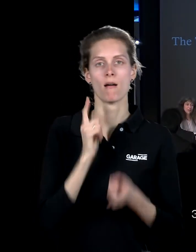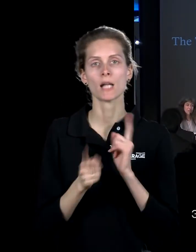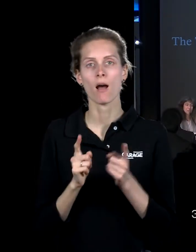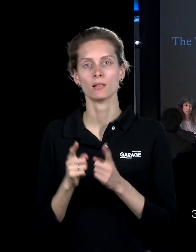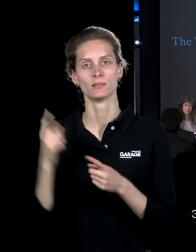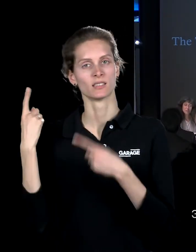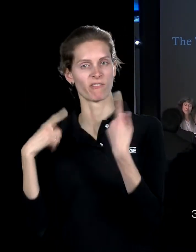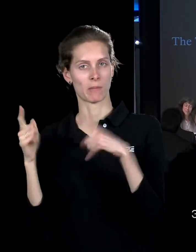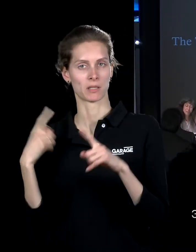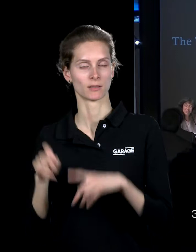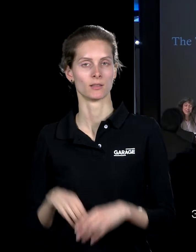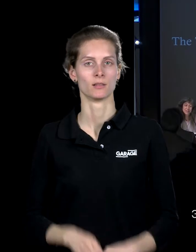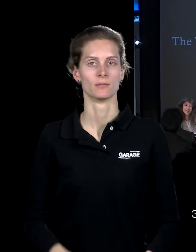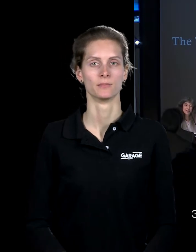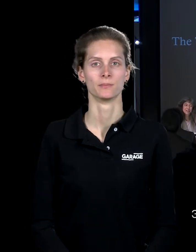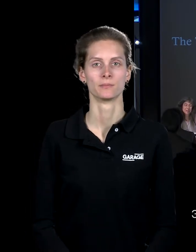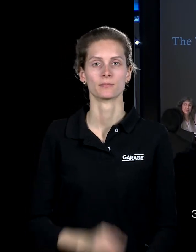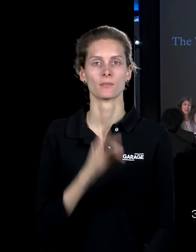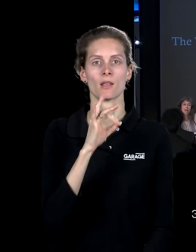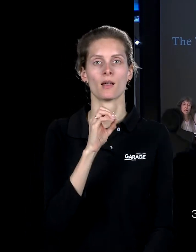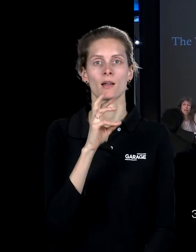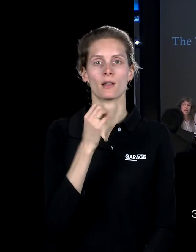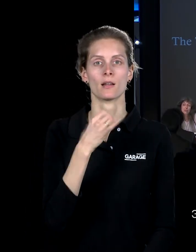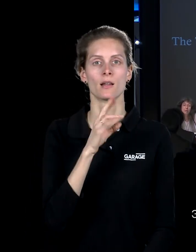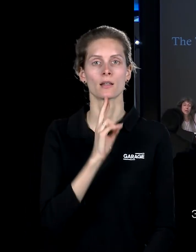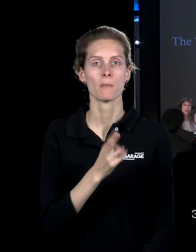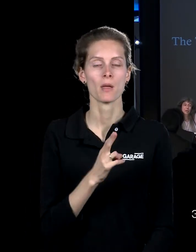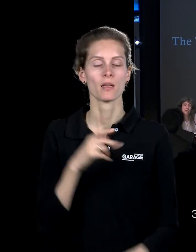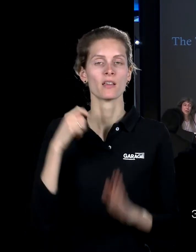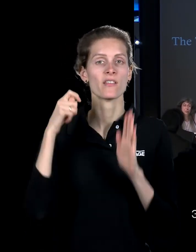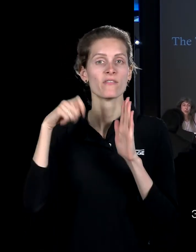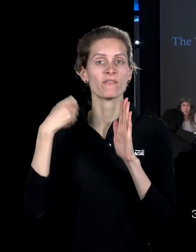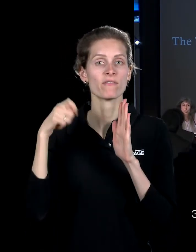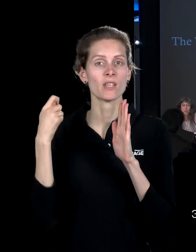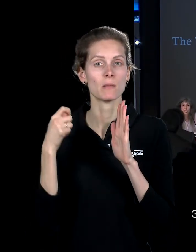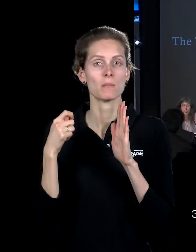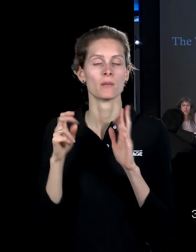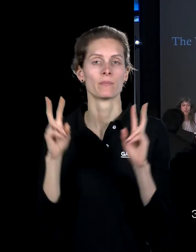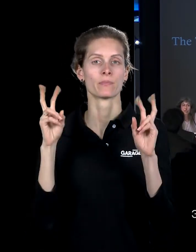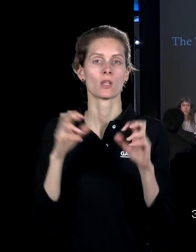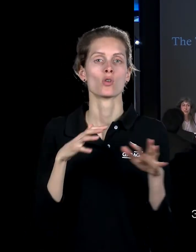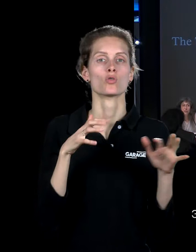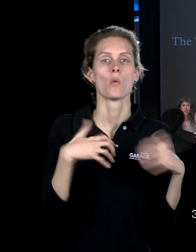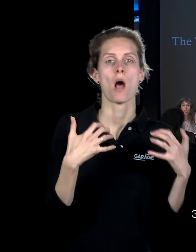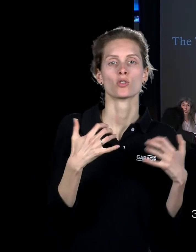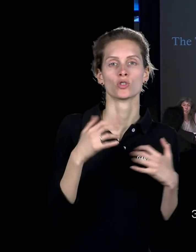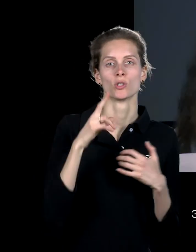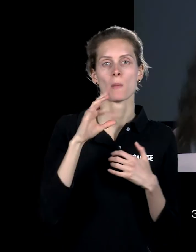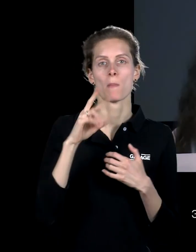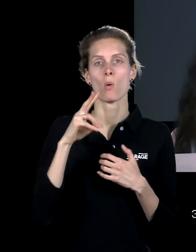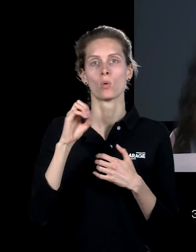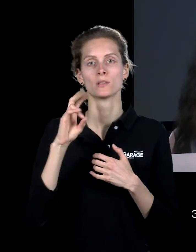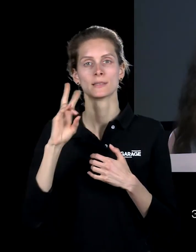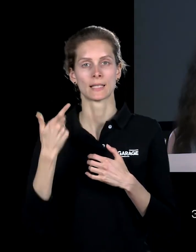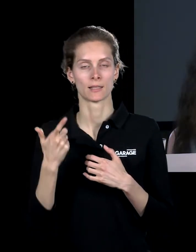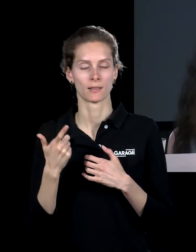ремейк, реенактмент. Фильм «Осидная и Люми» – это собачий полдень. Это фильм, снятый в 70-е годы по